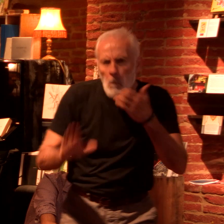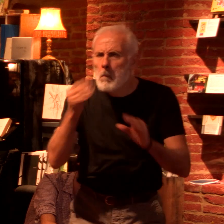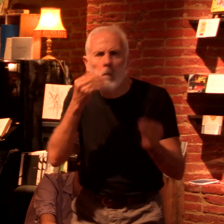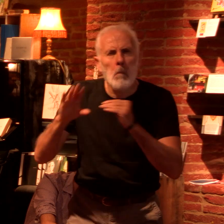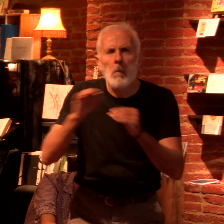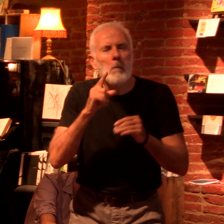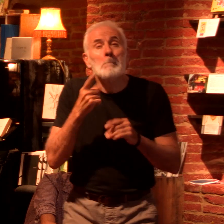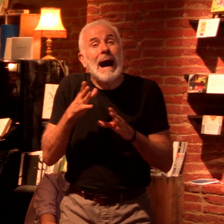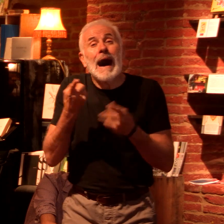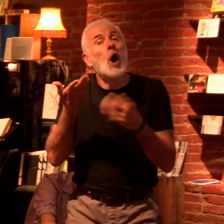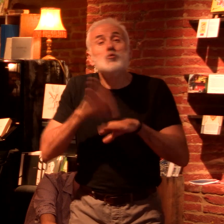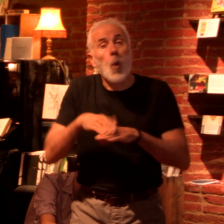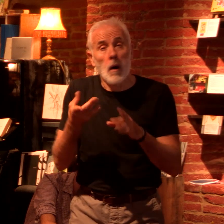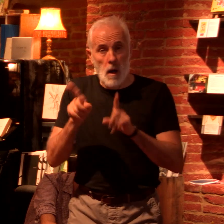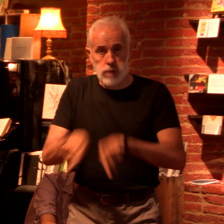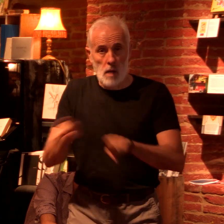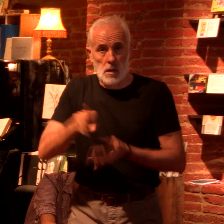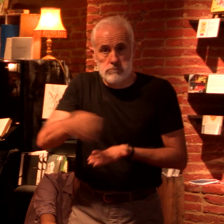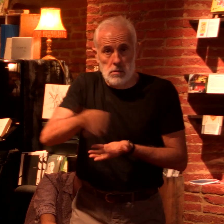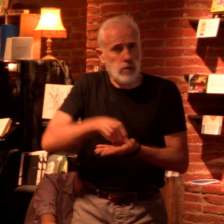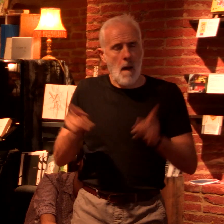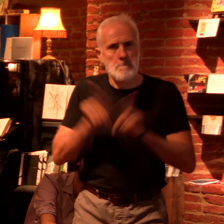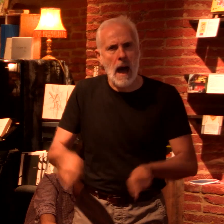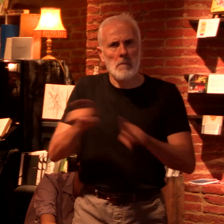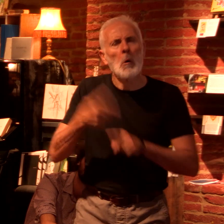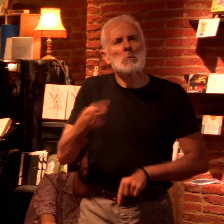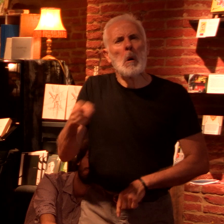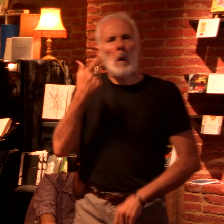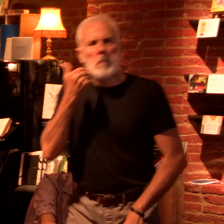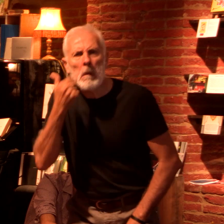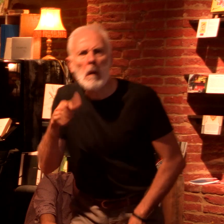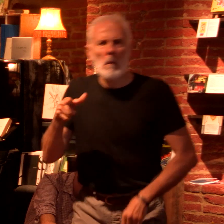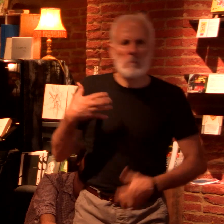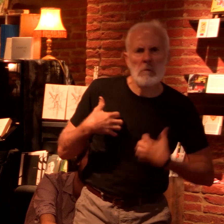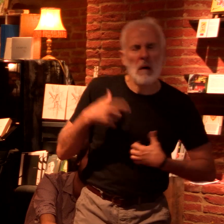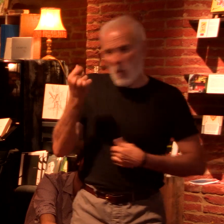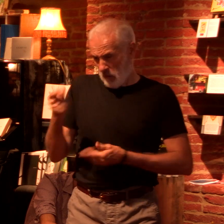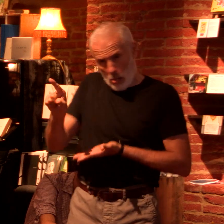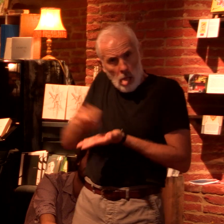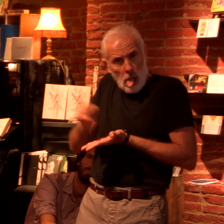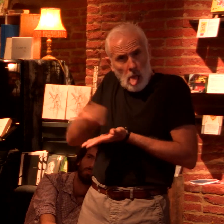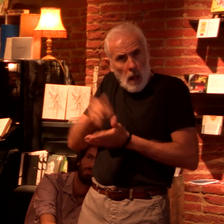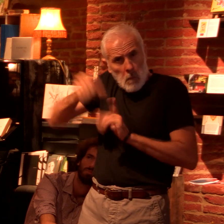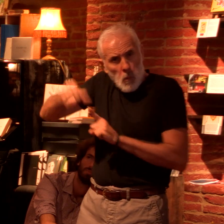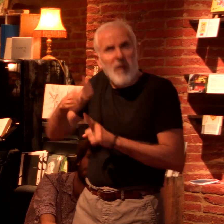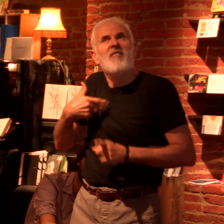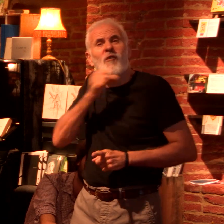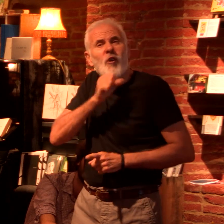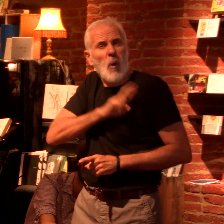à chaque fois les mêmes produits. Elle se plaint sans cesse. Son minimum vieillesse est vraiment dérisoire. Son niveau de stress,'est râlé,